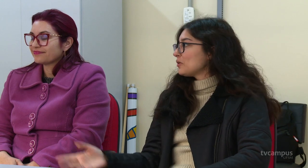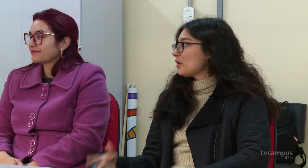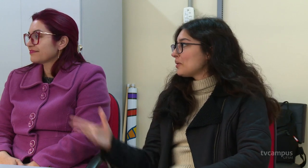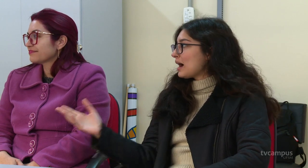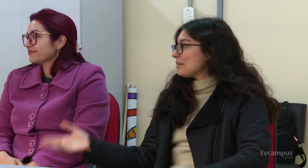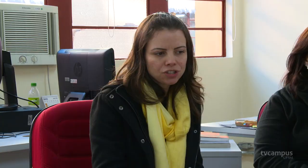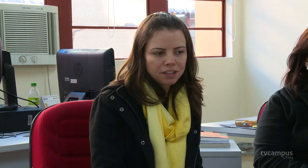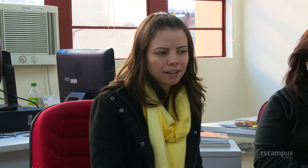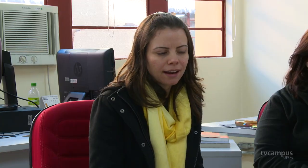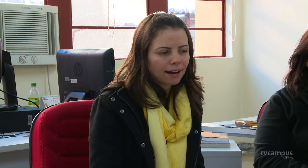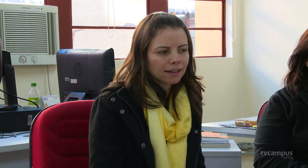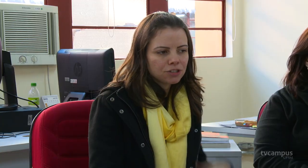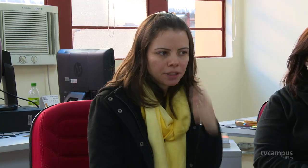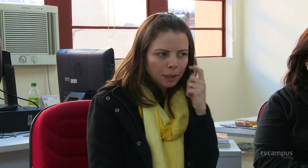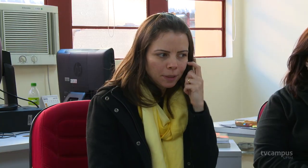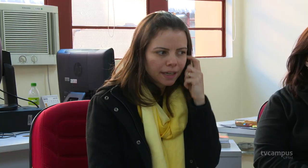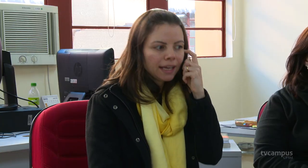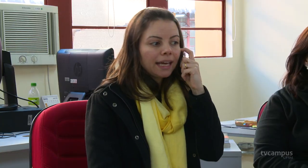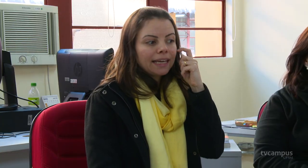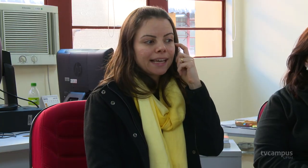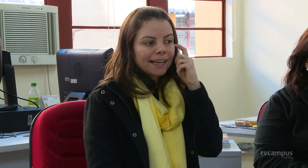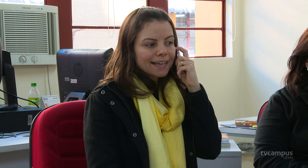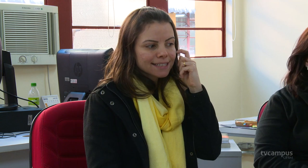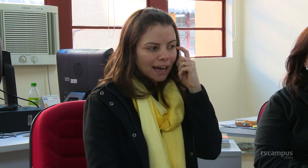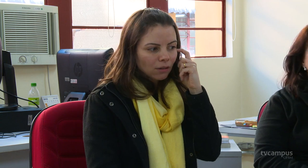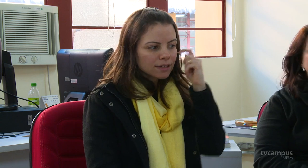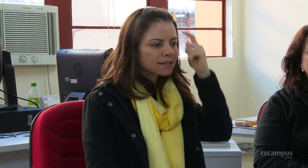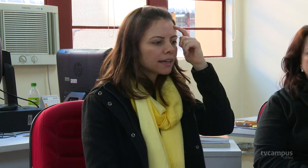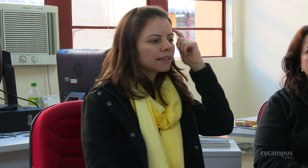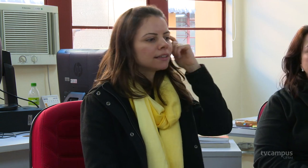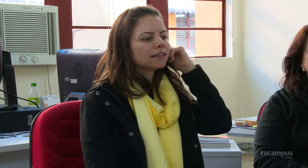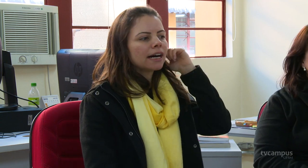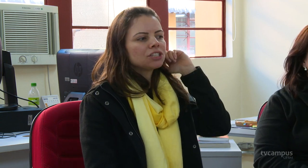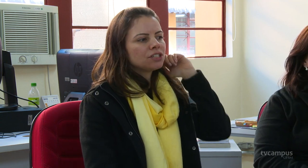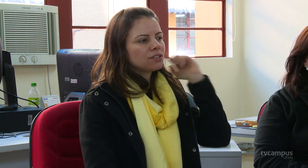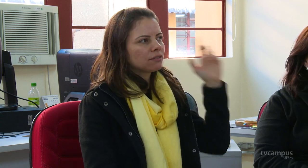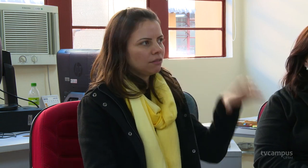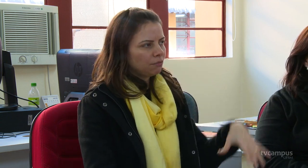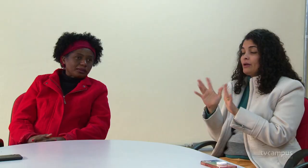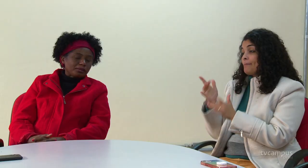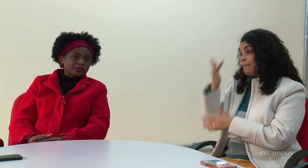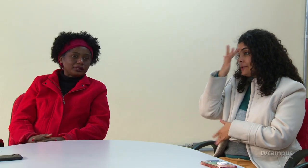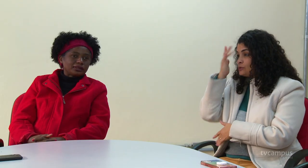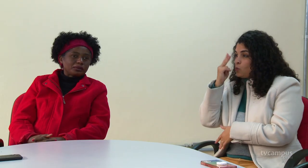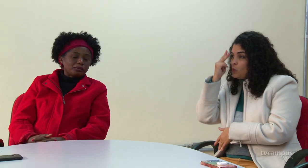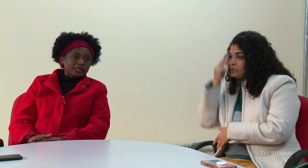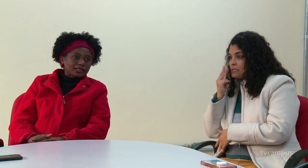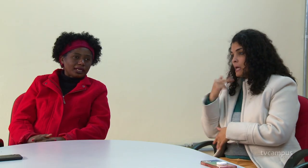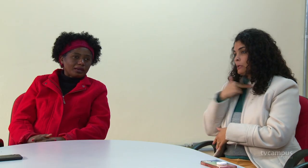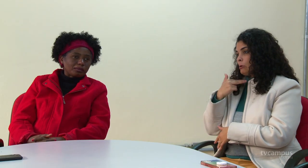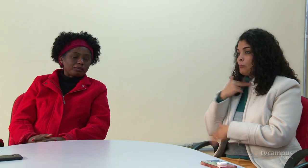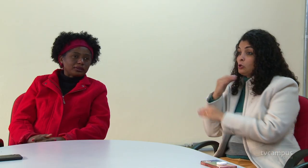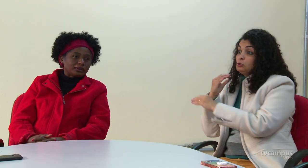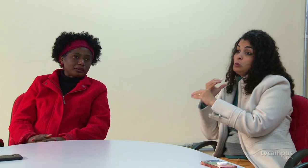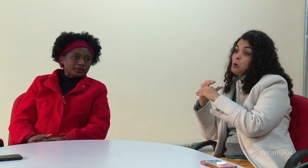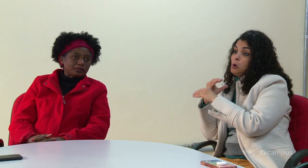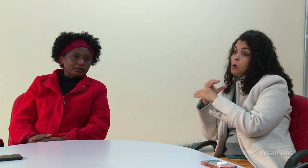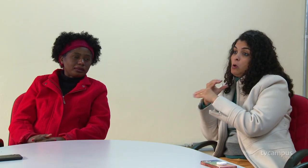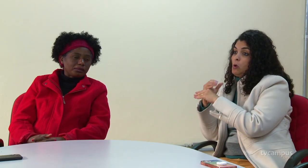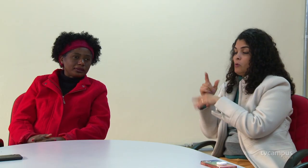as aulas foram planejadas em conjunto com uma professora ouvinte. O desafio era conduzir a matéria observando uma palavrinha que às vezes